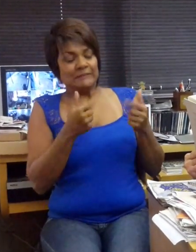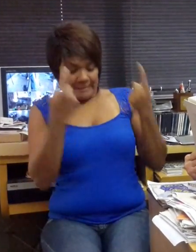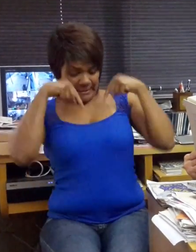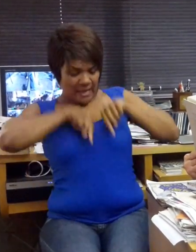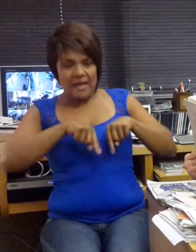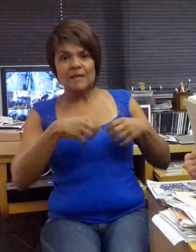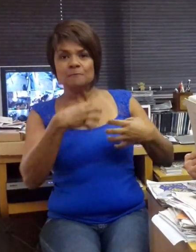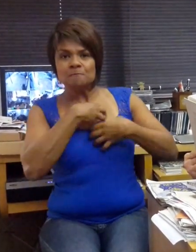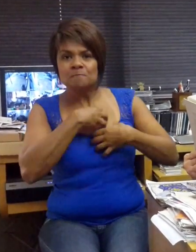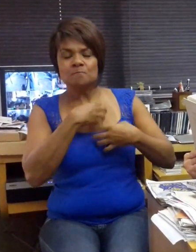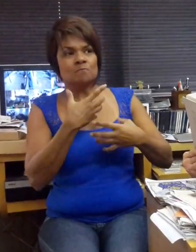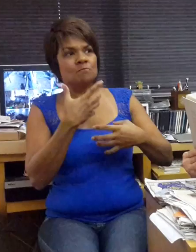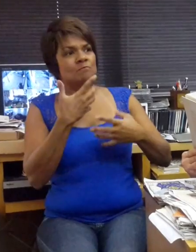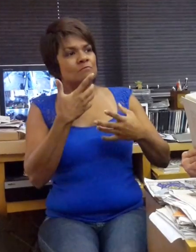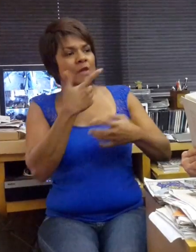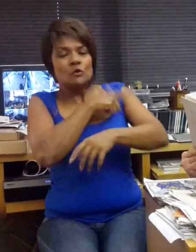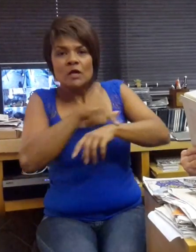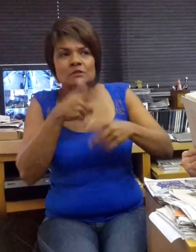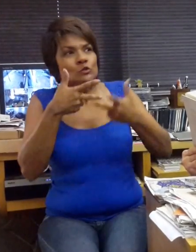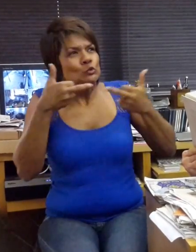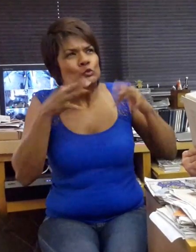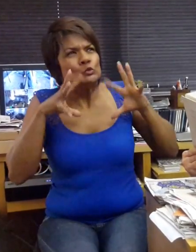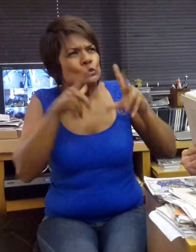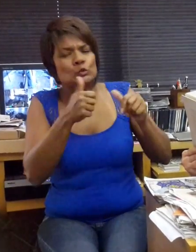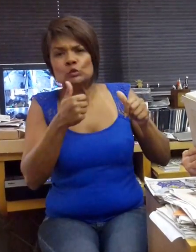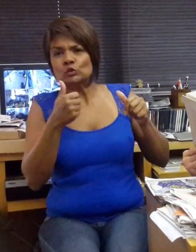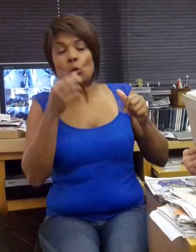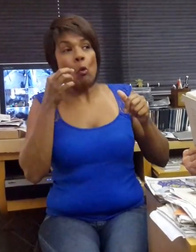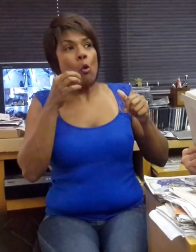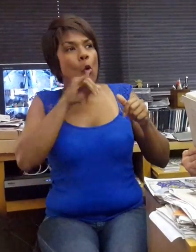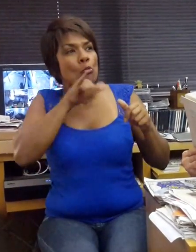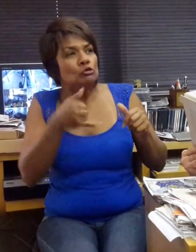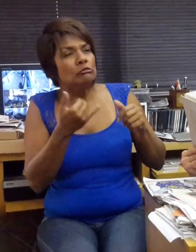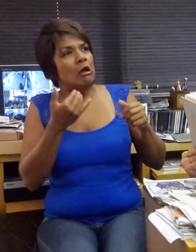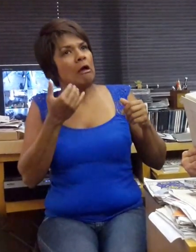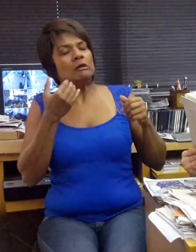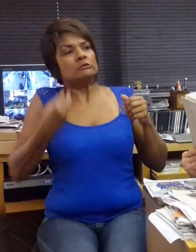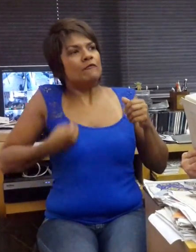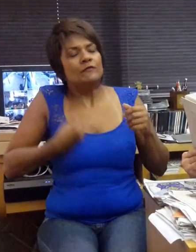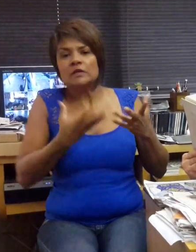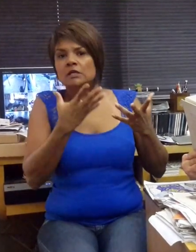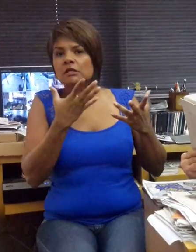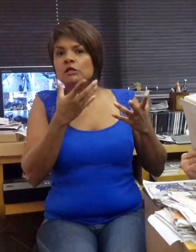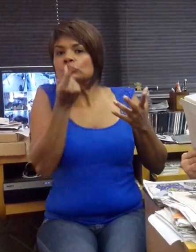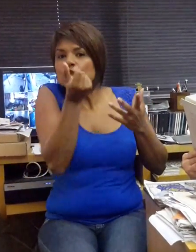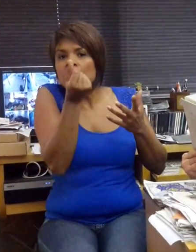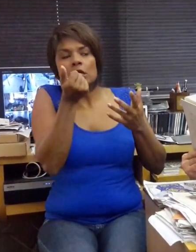as oportunidades da vida, o dinheiro, a mulher, os filhos, tudo em fim.